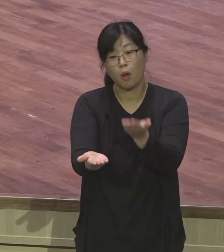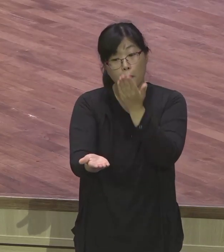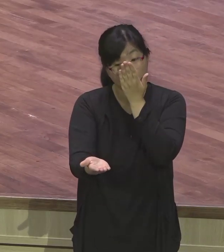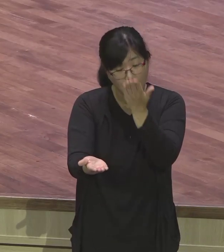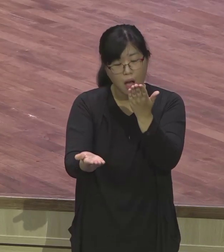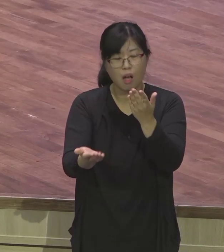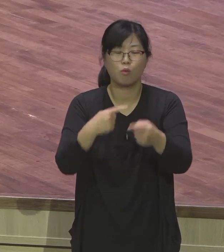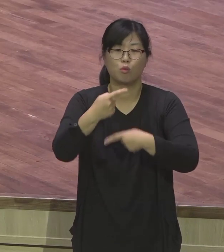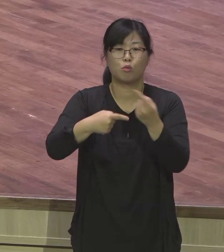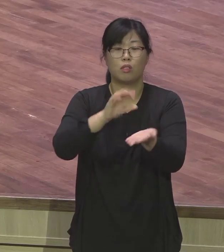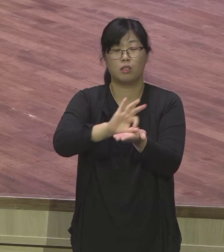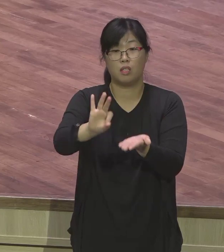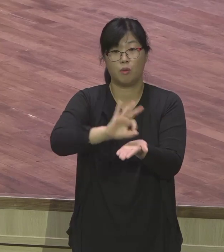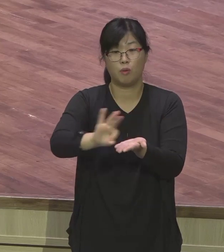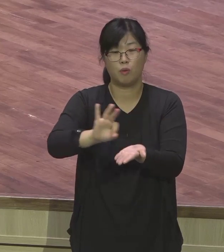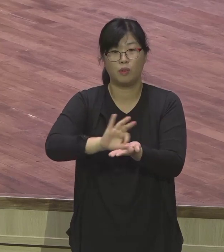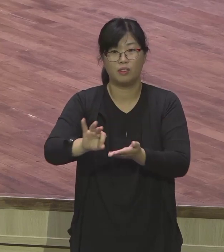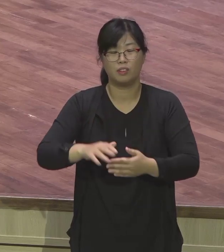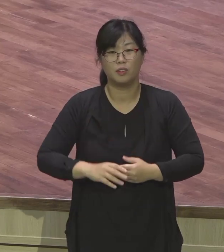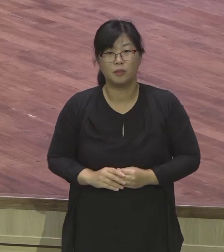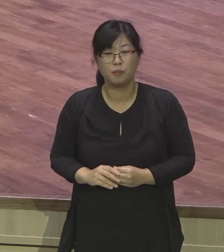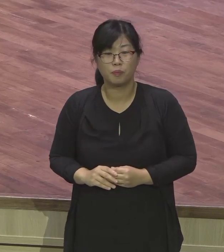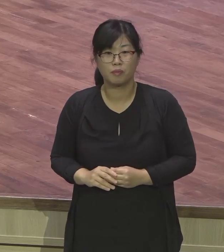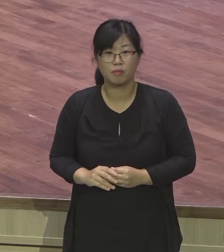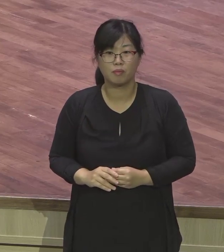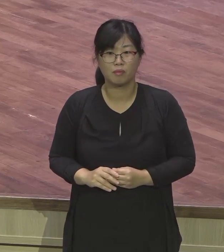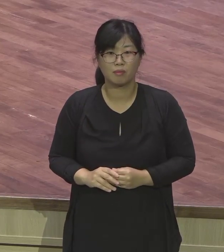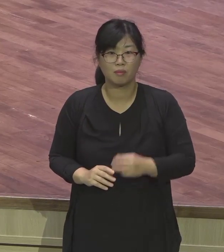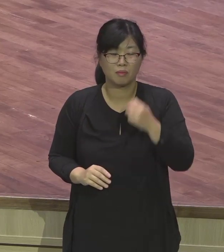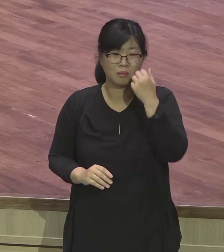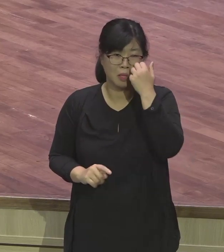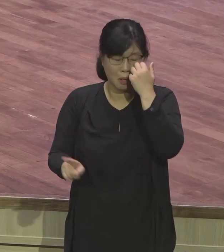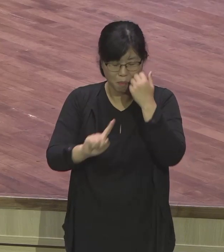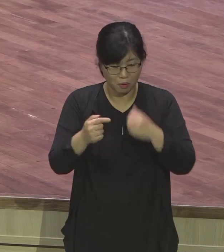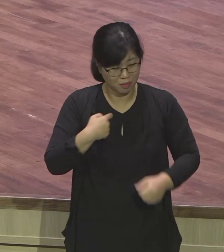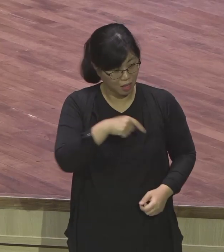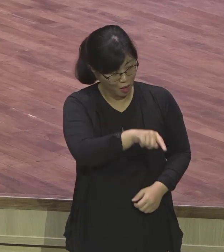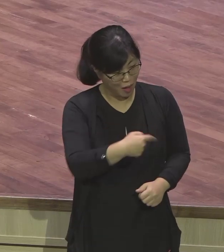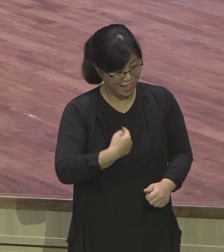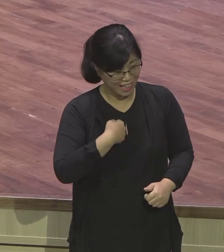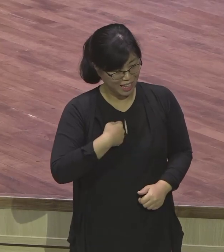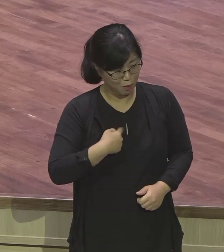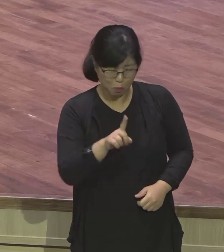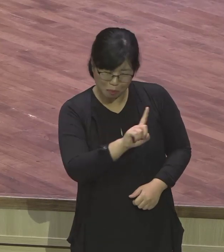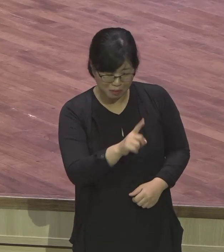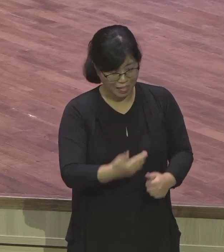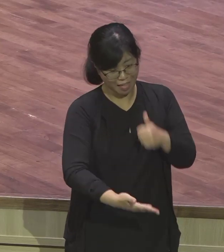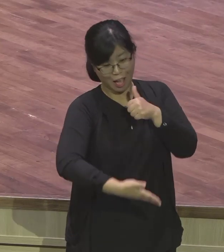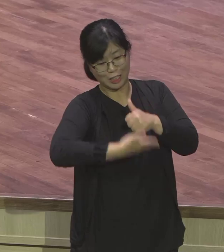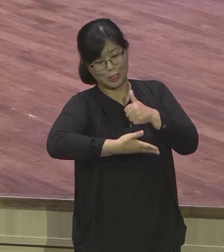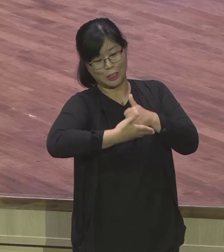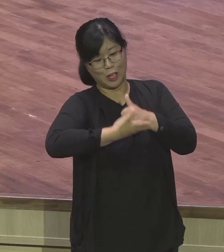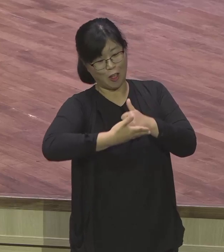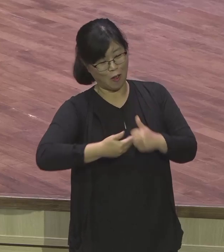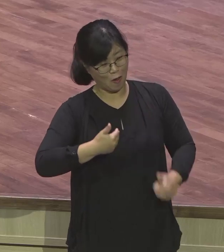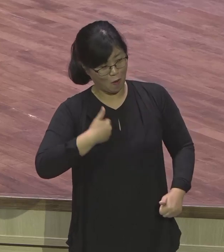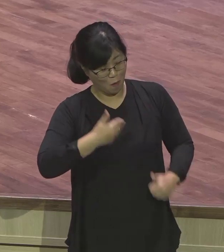믿고 고백할 수 있어야 돼요. 내가 칭찬받을 때는 기분 좋아가지고 내가 날 알아주는 게 기분 좋아가지고 이런